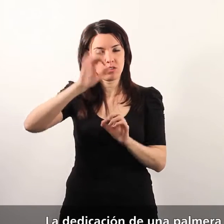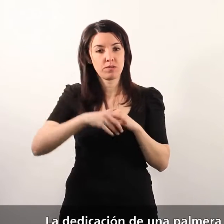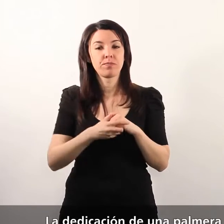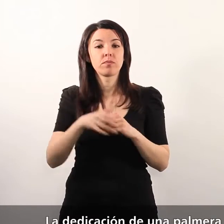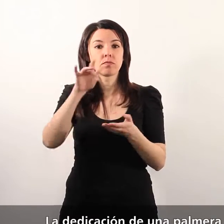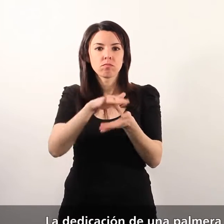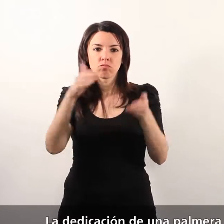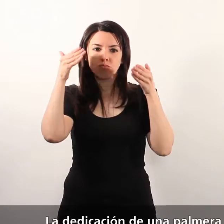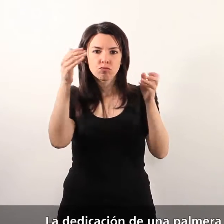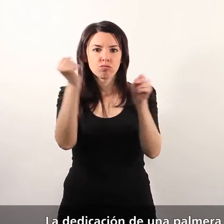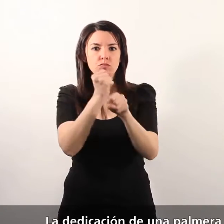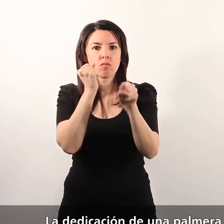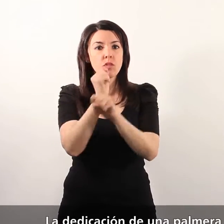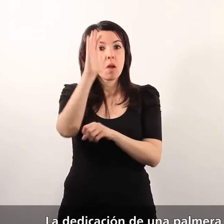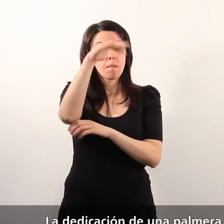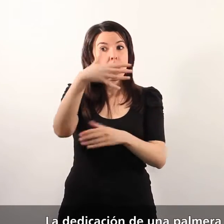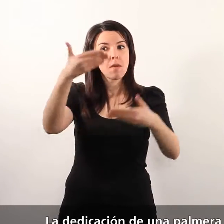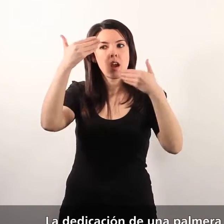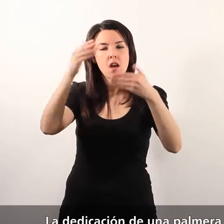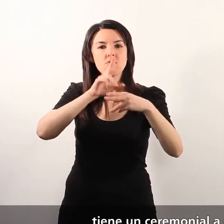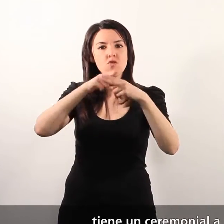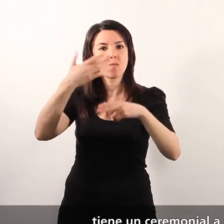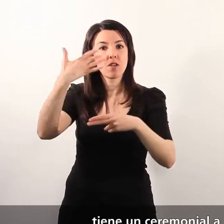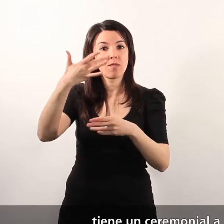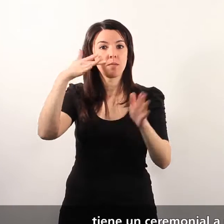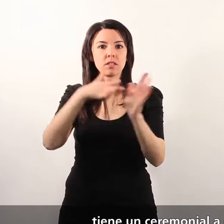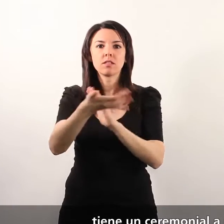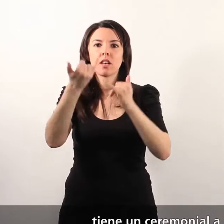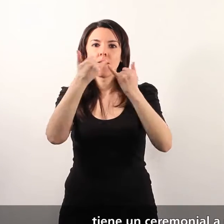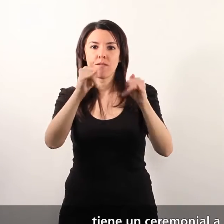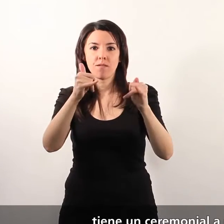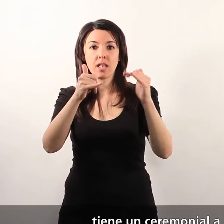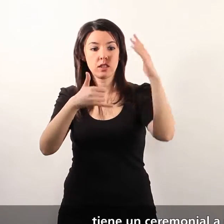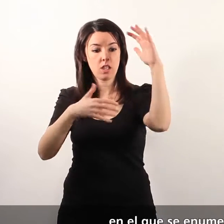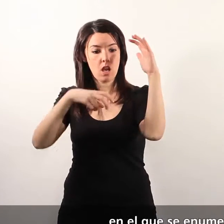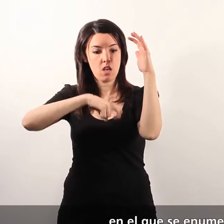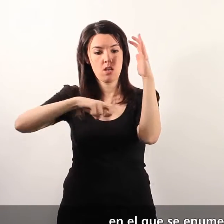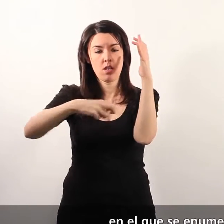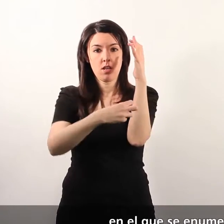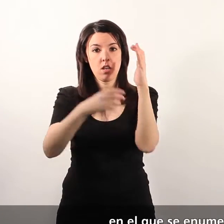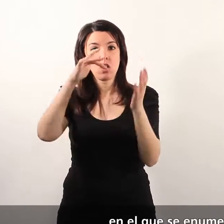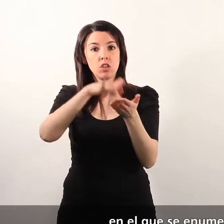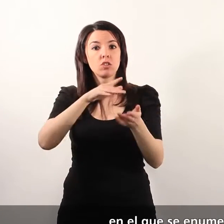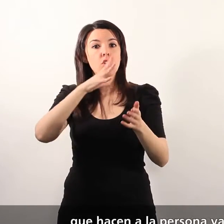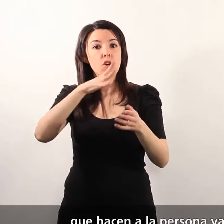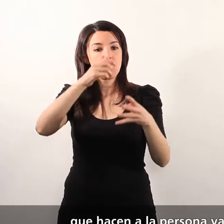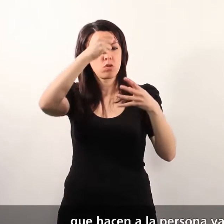La dedicación de una palmera a un personaje destacado tiene un ceremonial a pie de la palmera, en el que se enumeran las razones que hacen